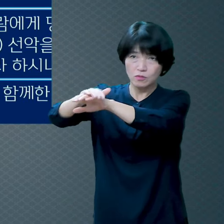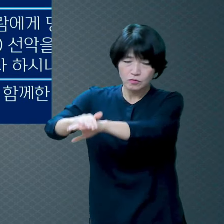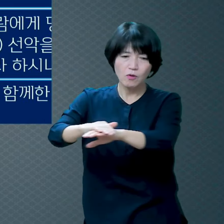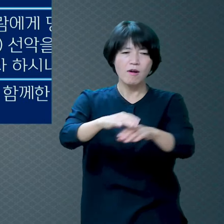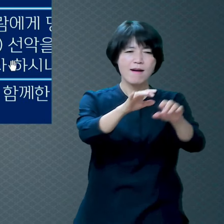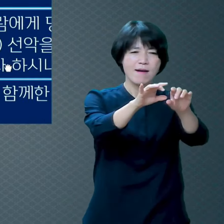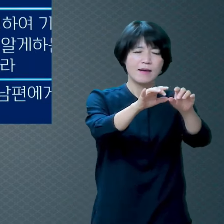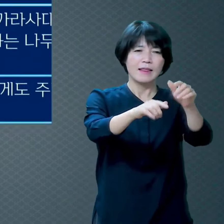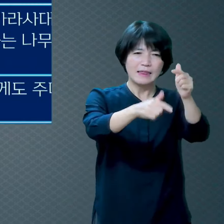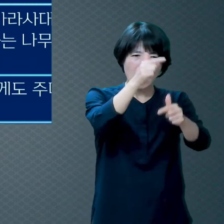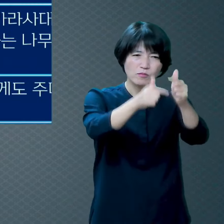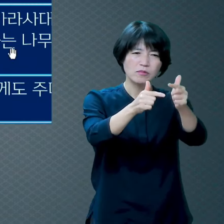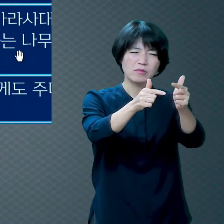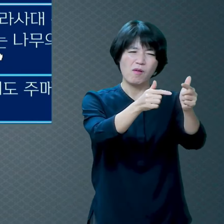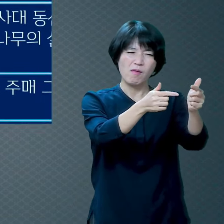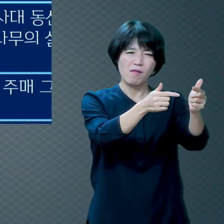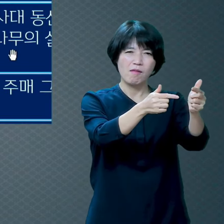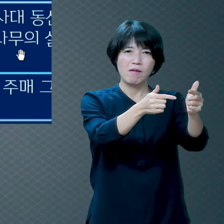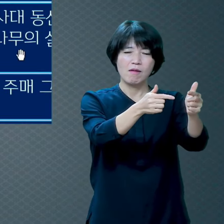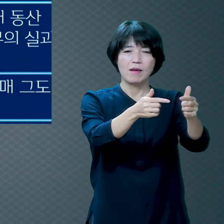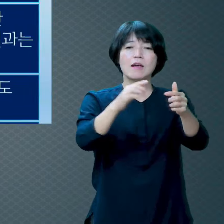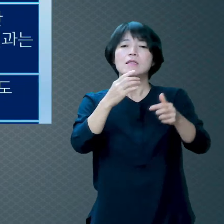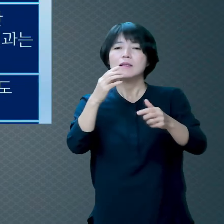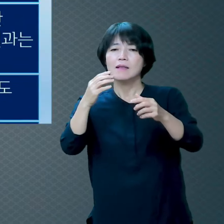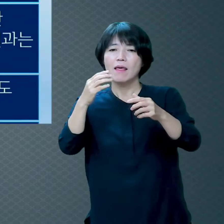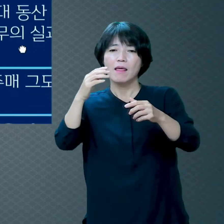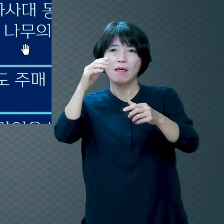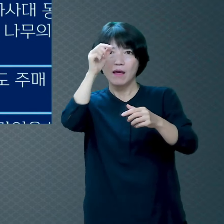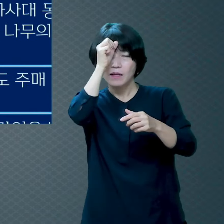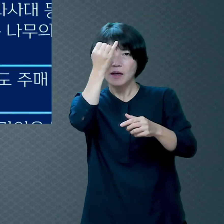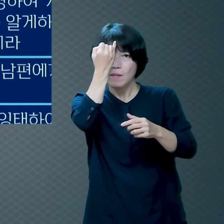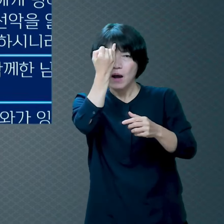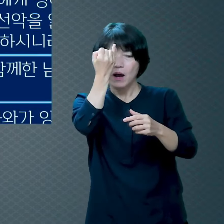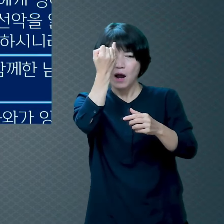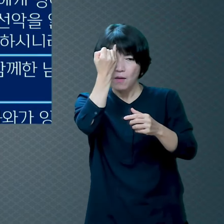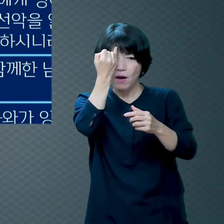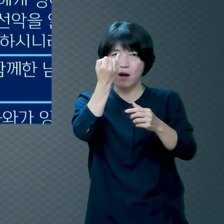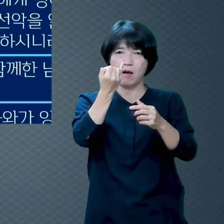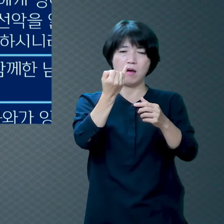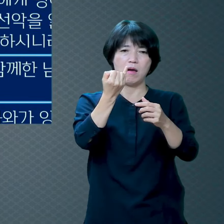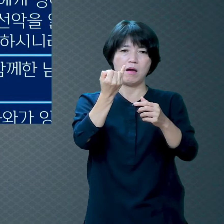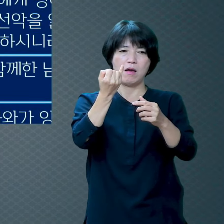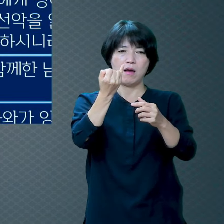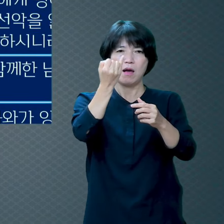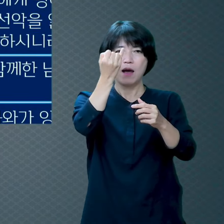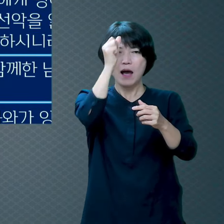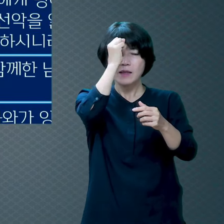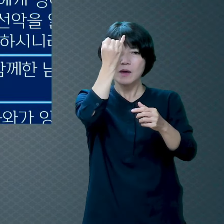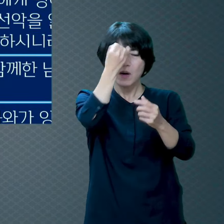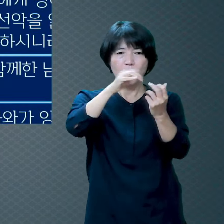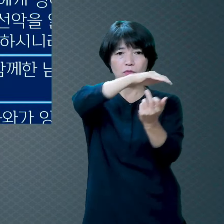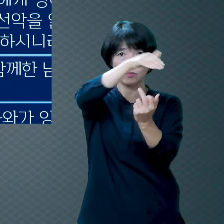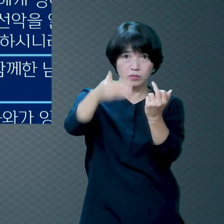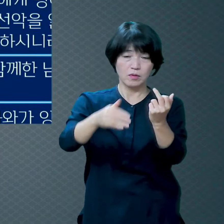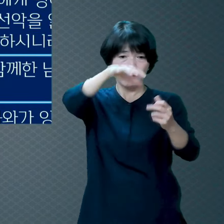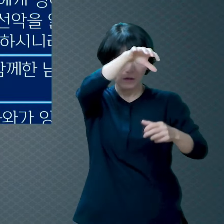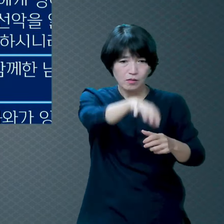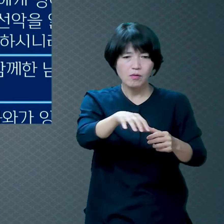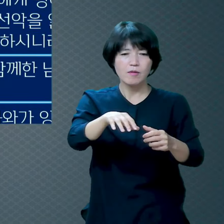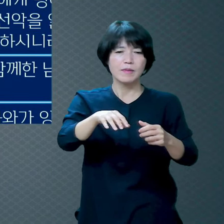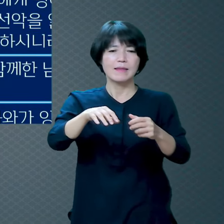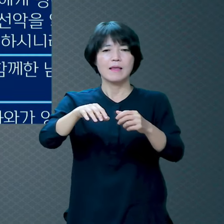먹어도 되는데 선악을 알게 하는 나무실과는 먹지 마라 먹는 날에는 청령 죽는다